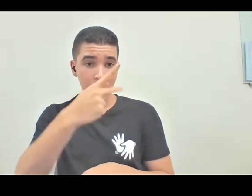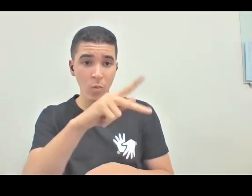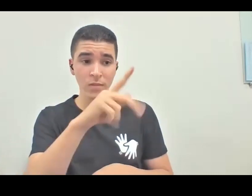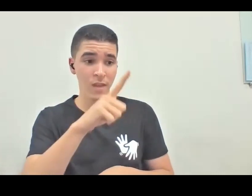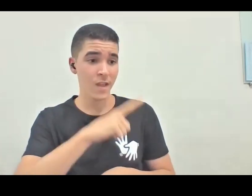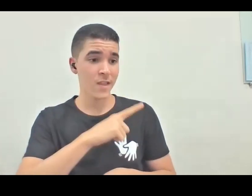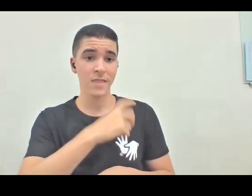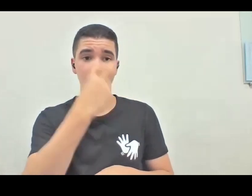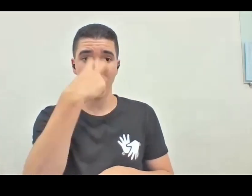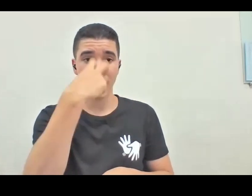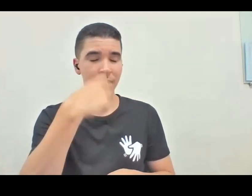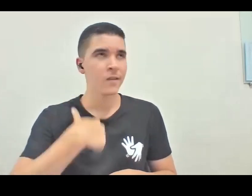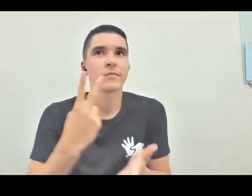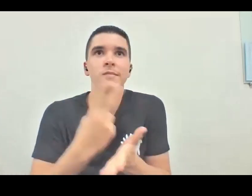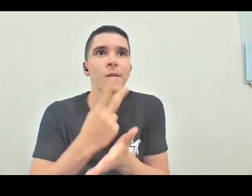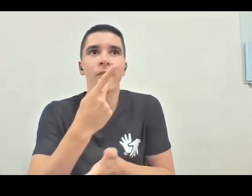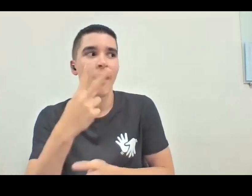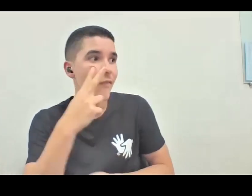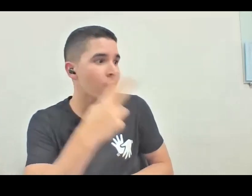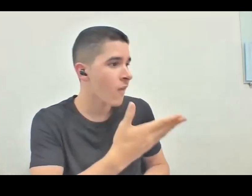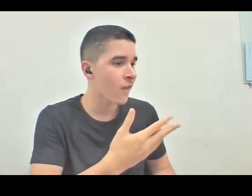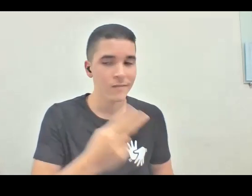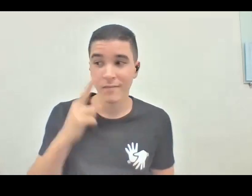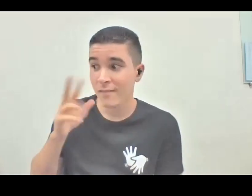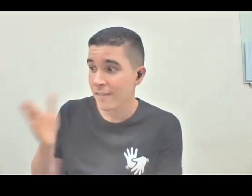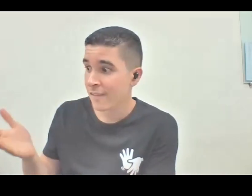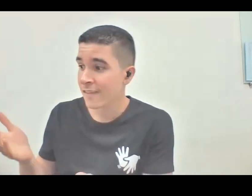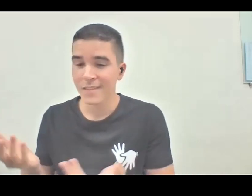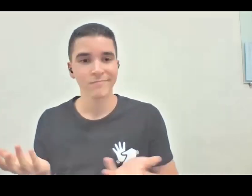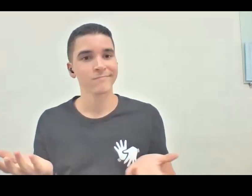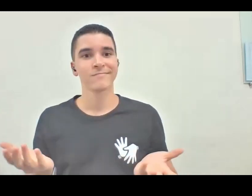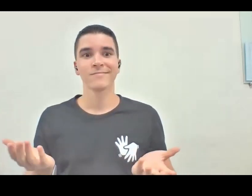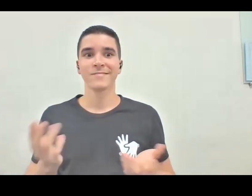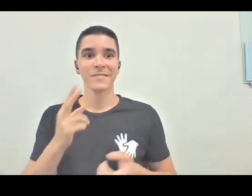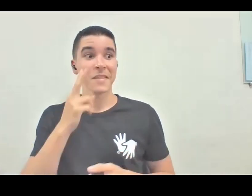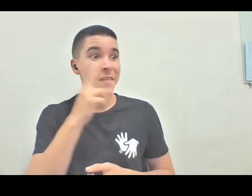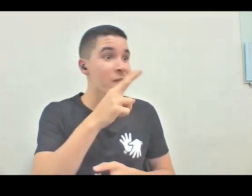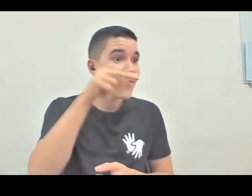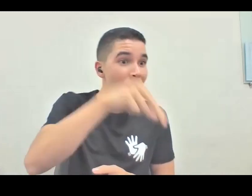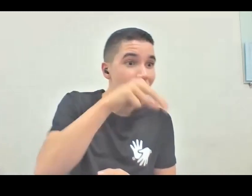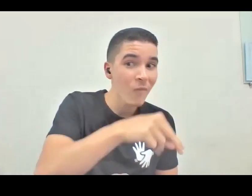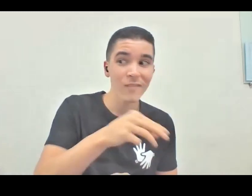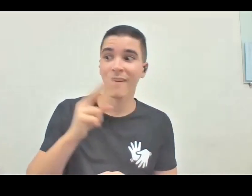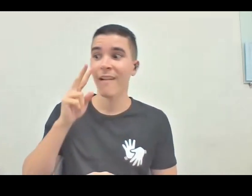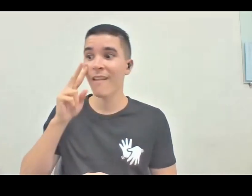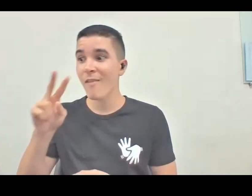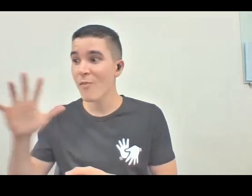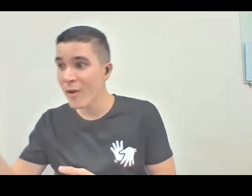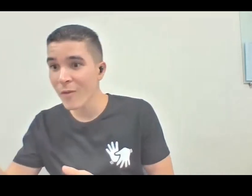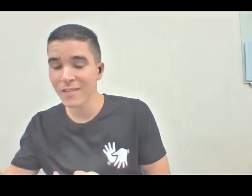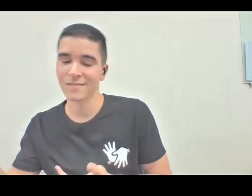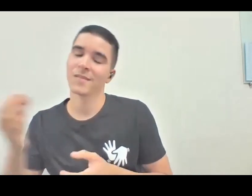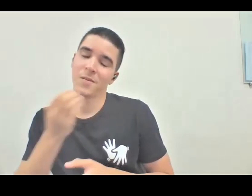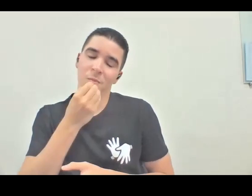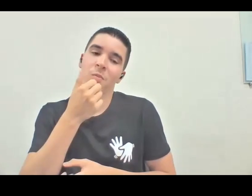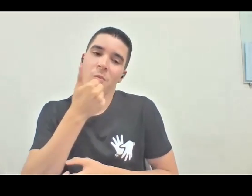hora usam essa expressão, né, olha isso aqui, né, você viu a novela, você viu o aconteceu, e que tudo bem,